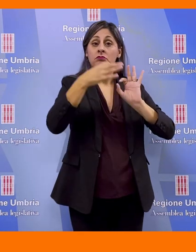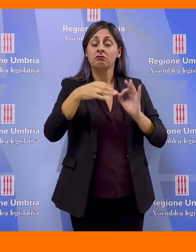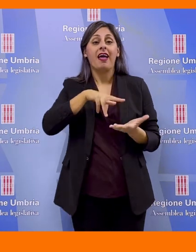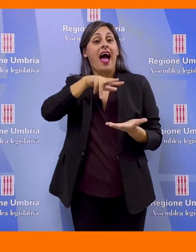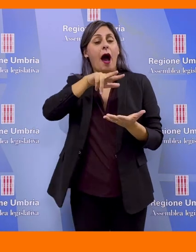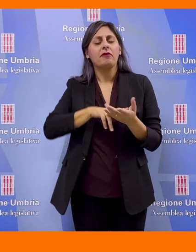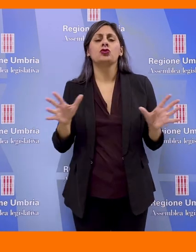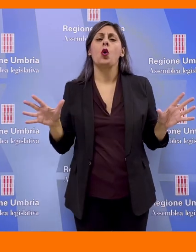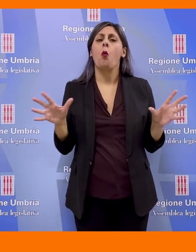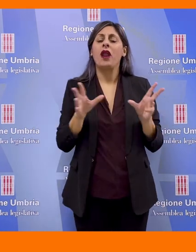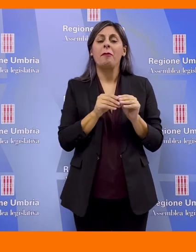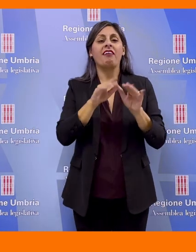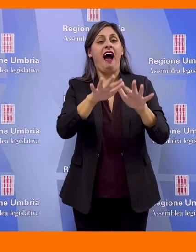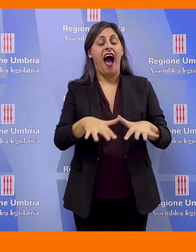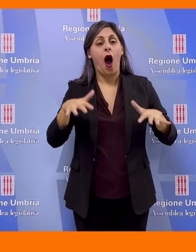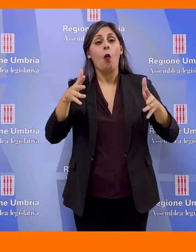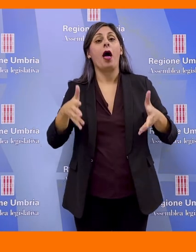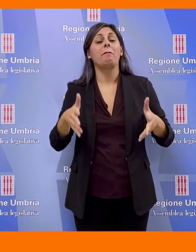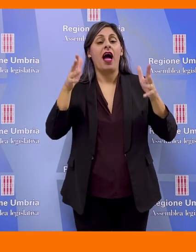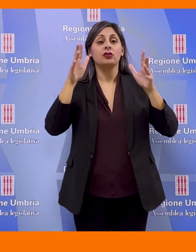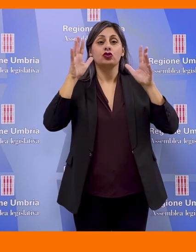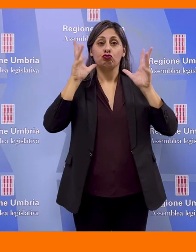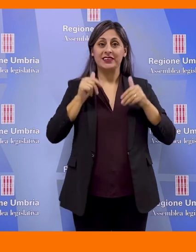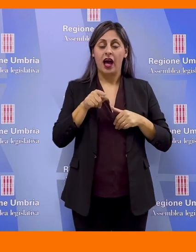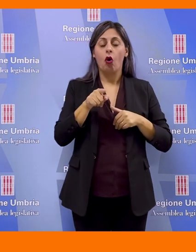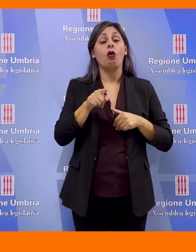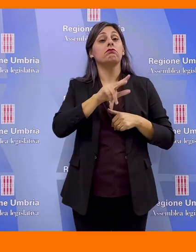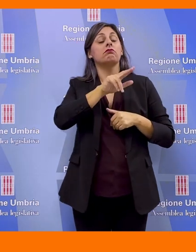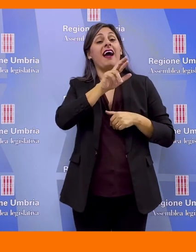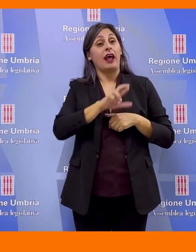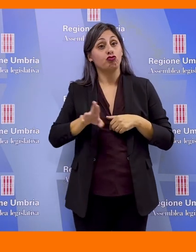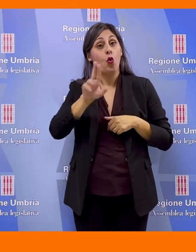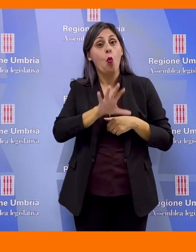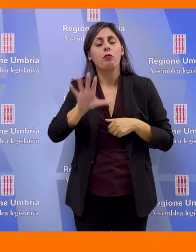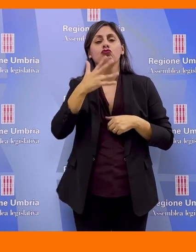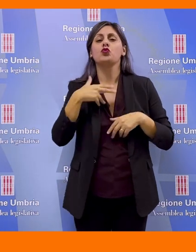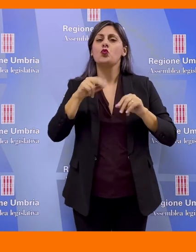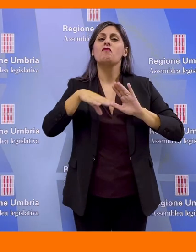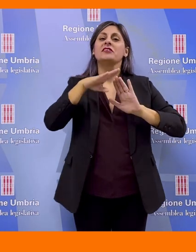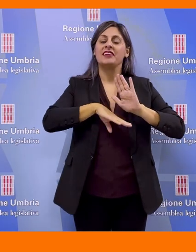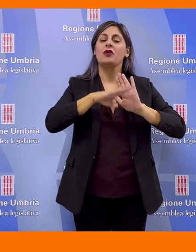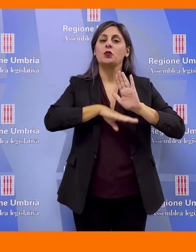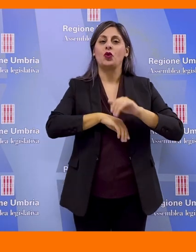'approvazione unanime dell'aula di Palazzo Cesaroni, la regione Umbria ha un nuovo statuto.